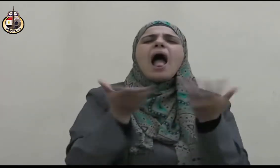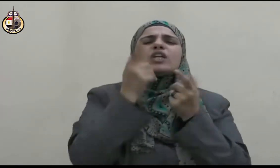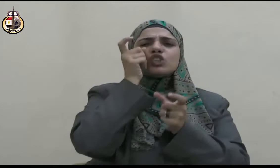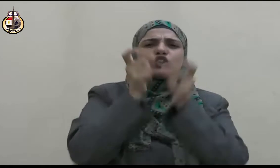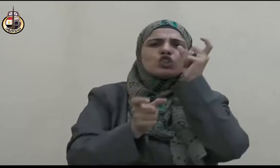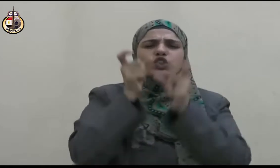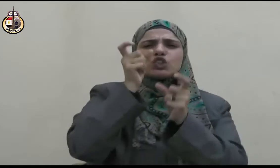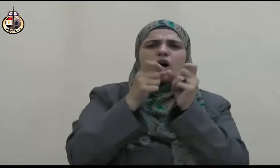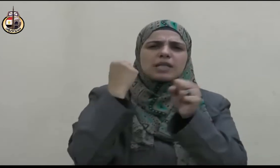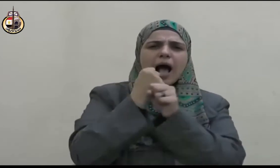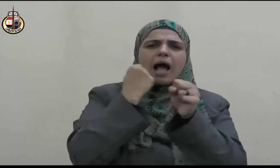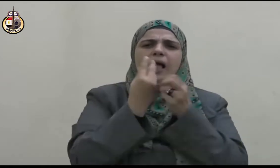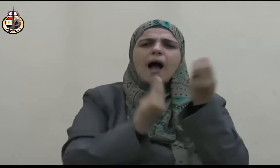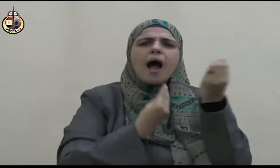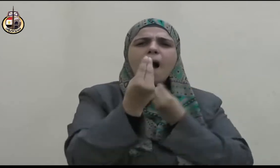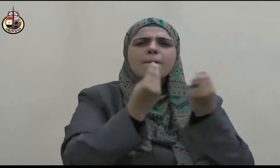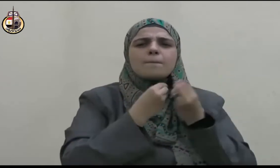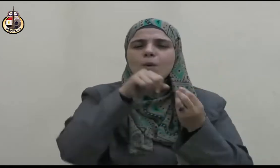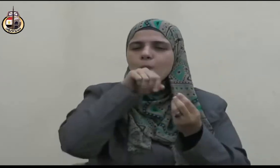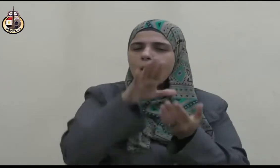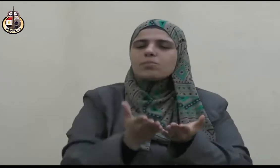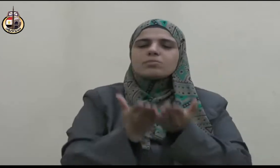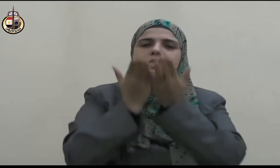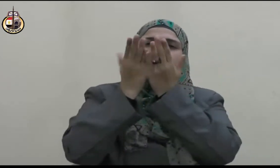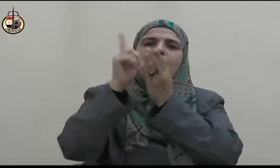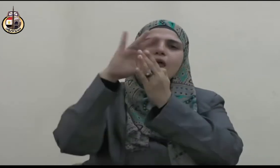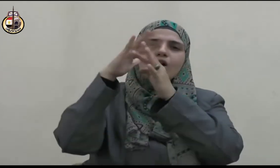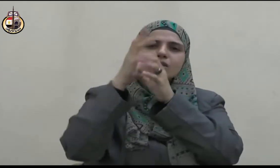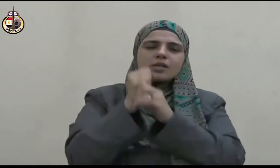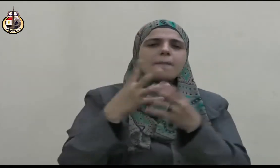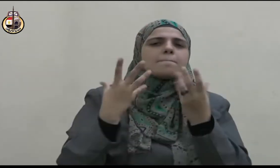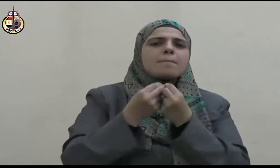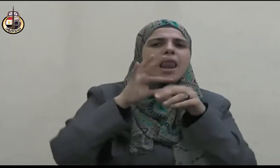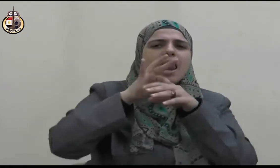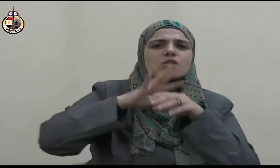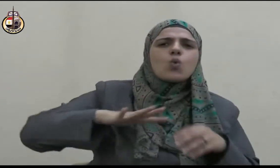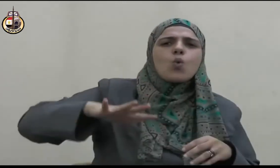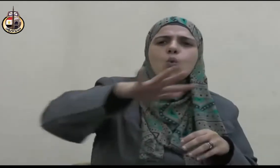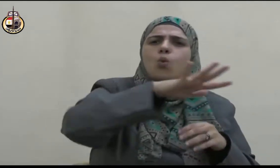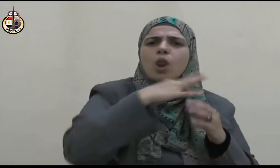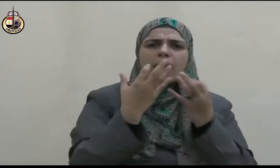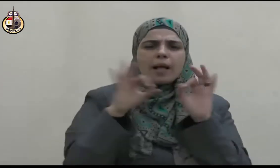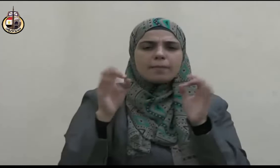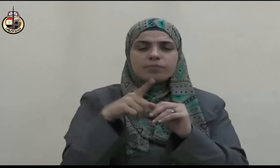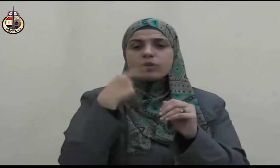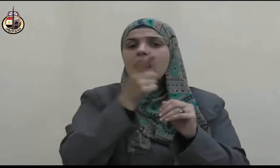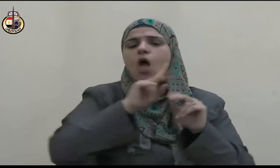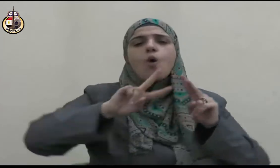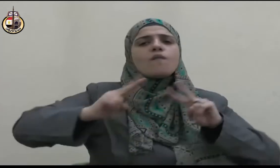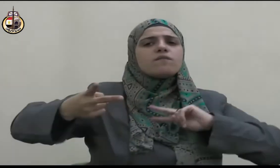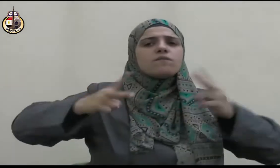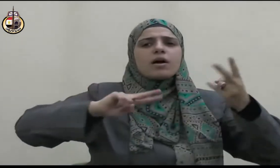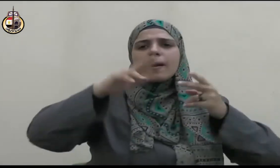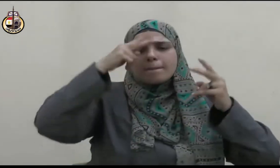ويتفقد غائبهم ويعود مريضهم ويهتم بشؤونهم